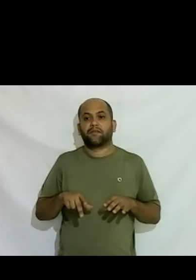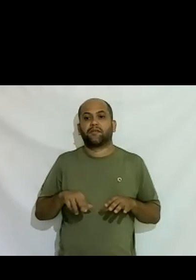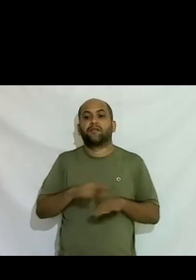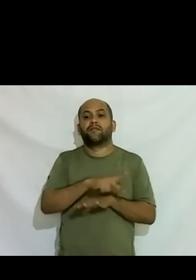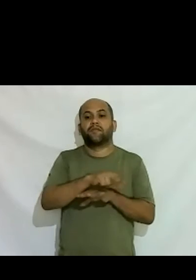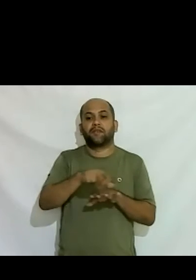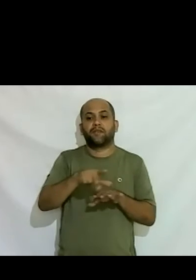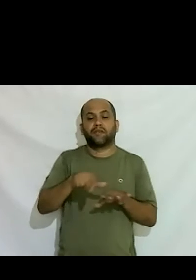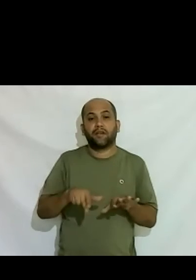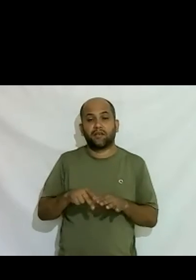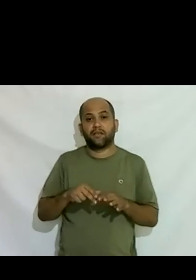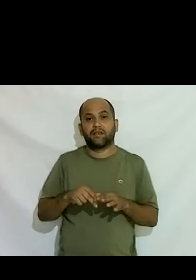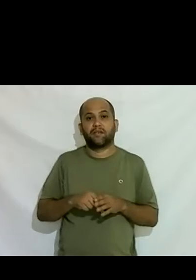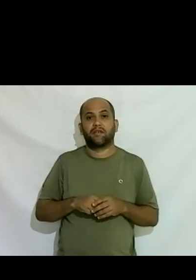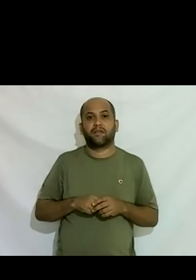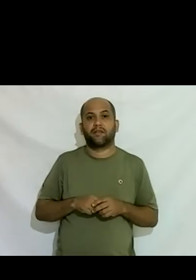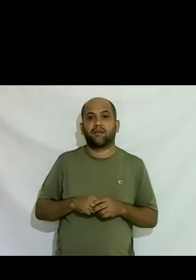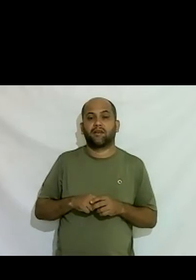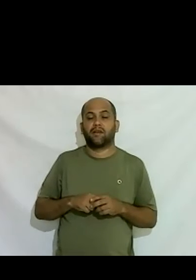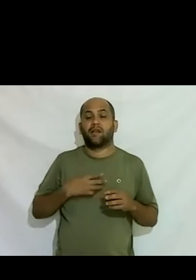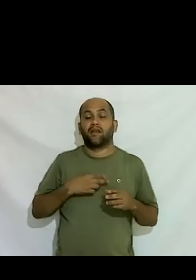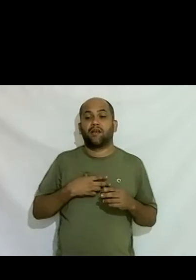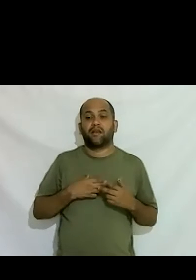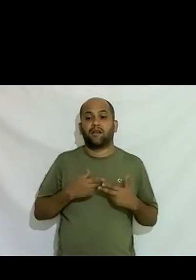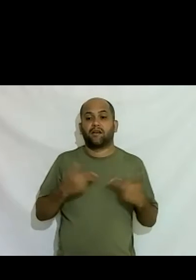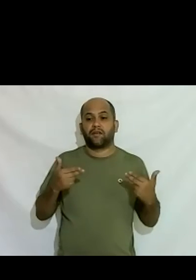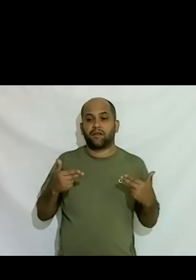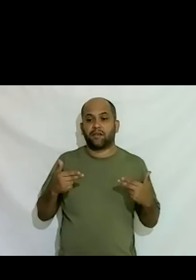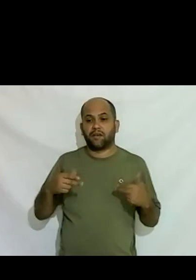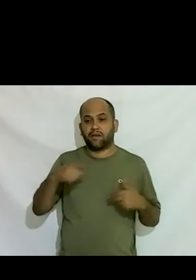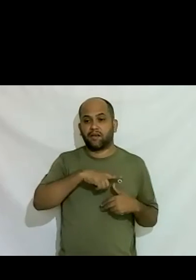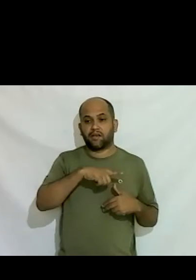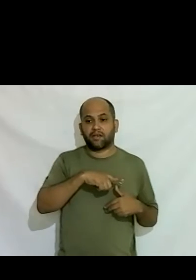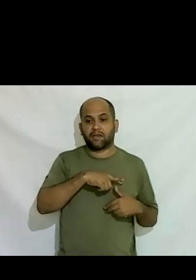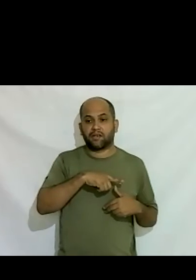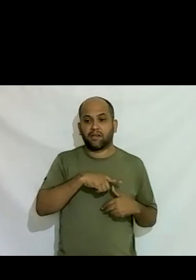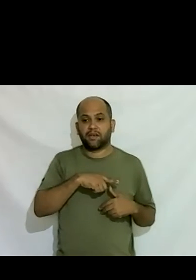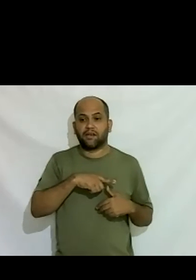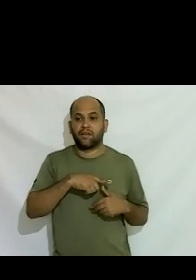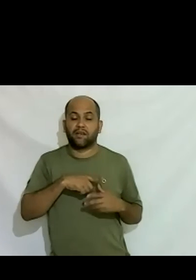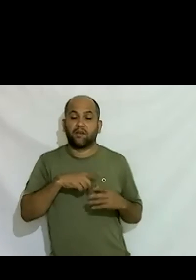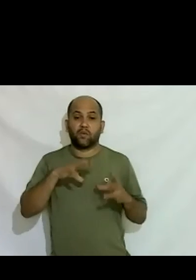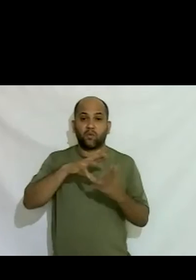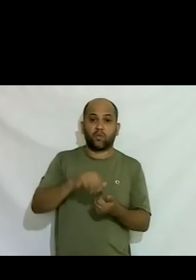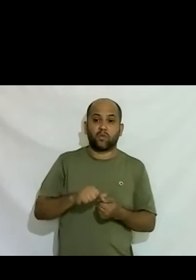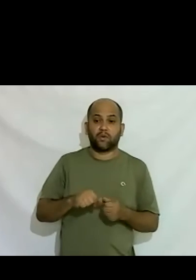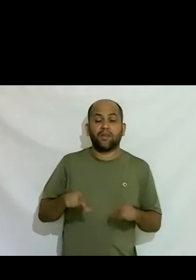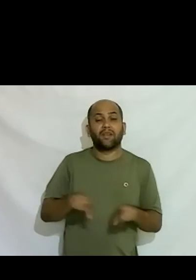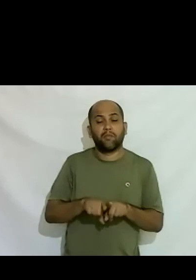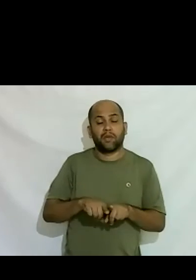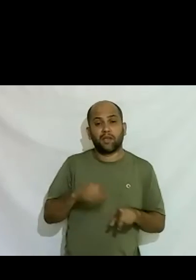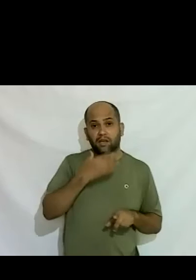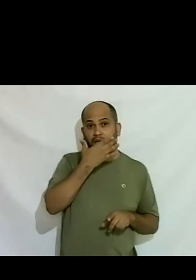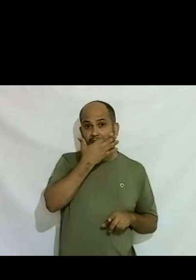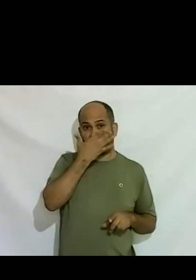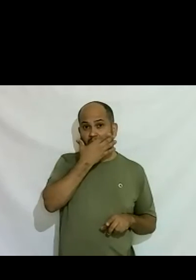é algo que está é em todo o mundo né inclusive o homem branco ele faz parte da